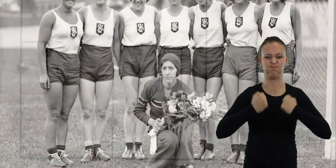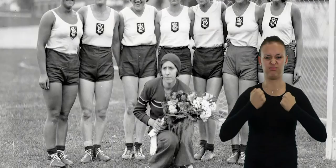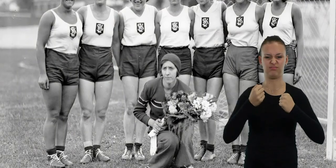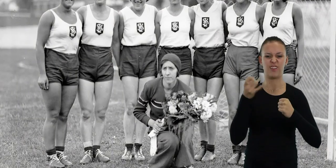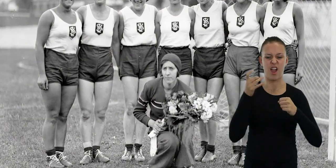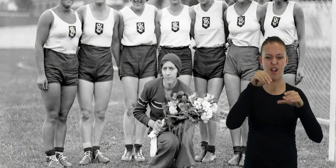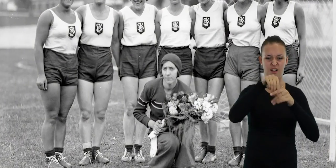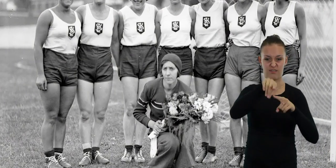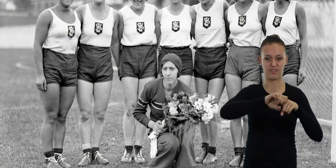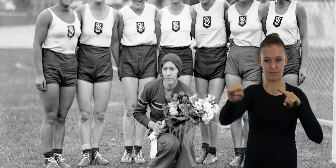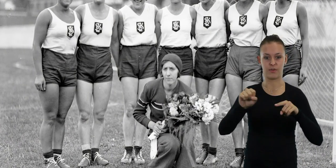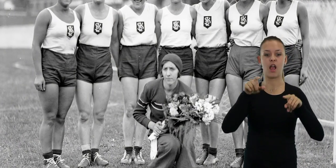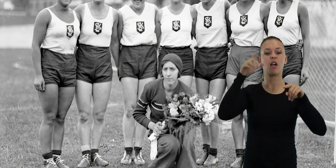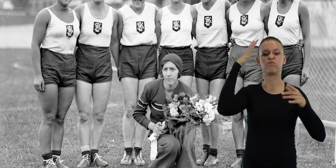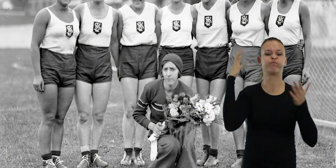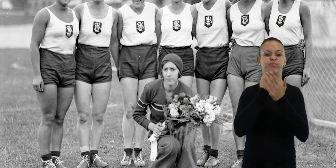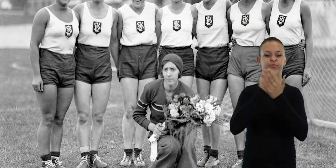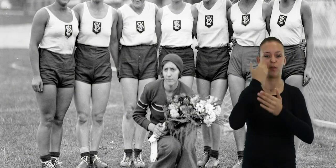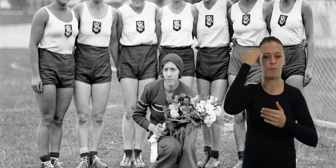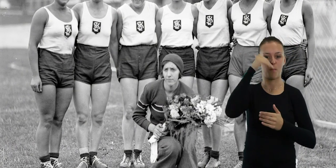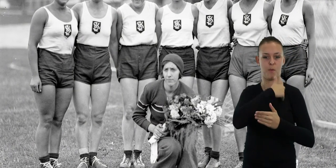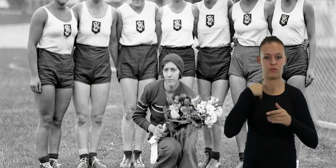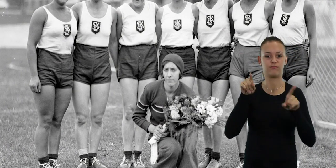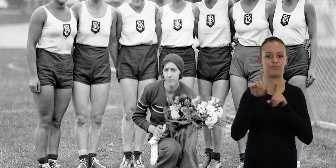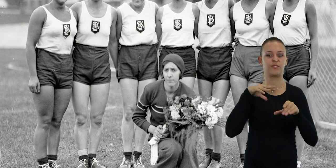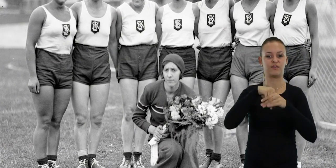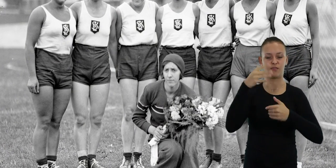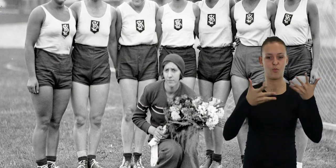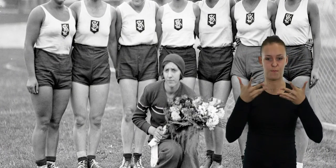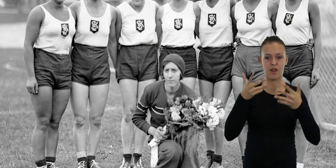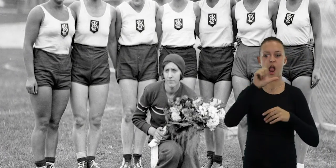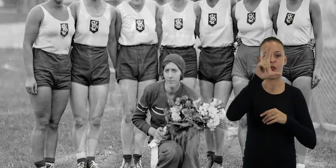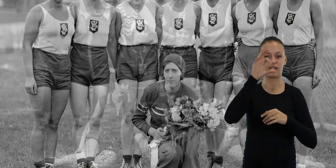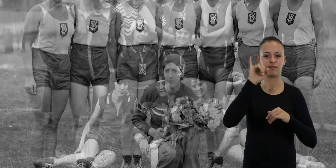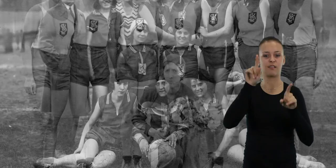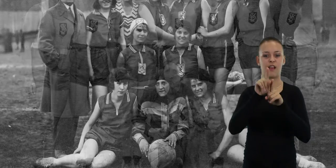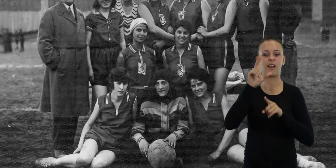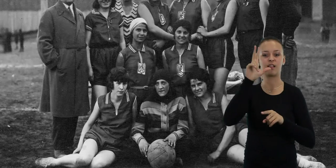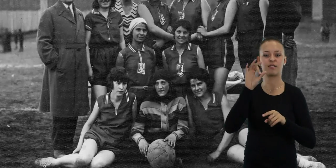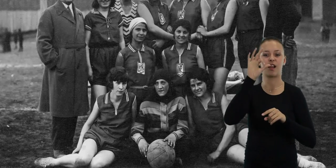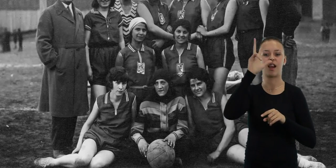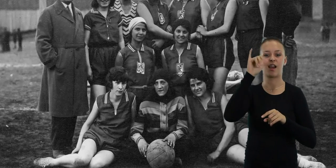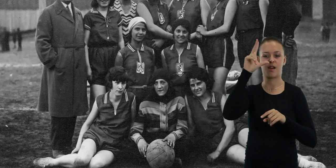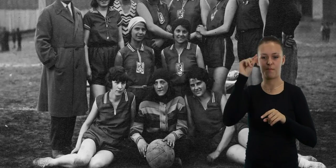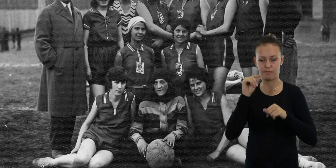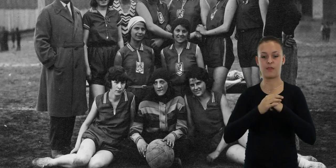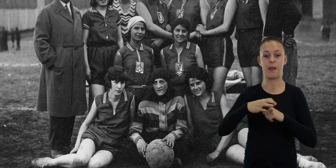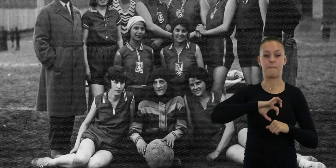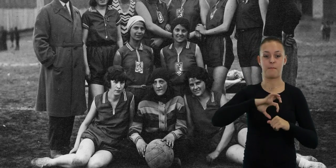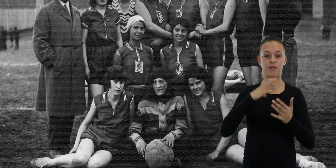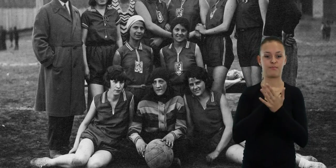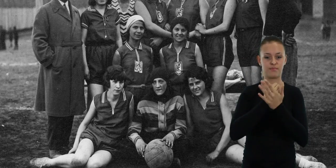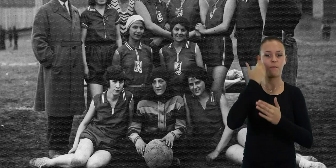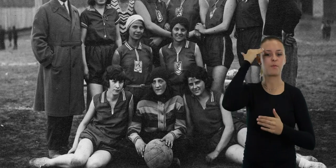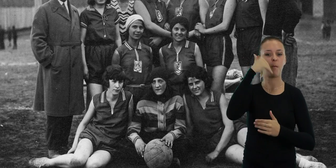zespoły zdominowały ogólnokrajowe rozgrywki w tej dyscyplinie. Tytuły Mistrzyń Polski zdobyły zawodniczki ŁKS-u oraz